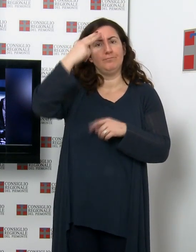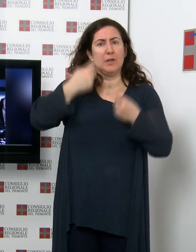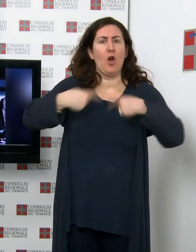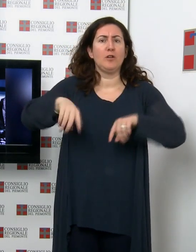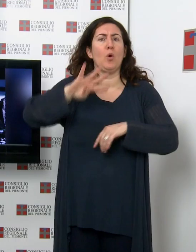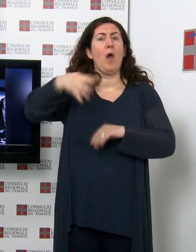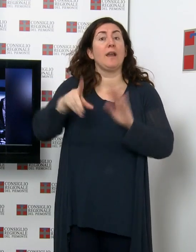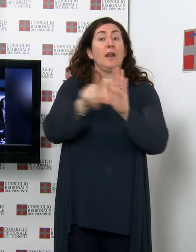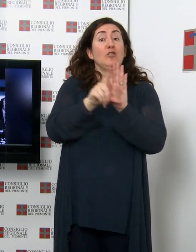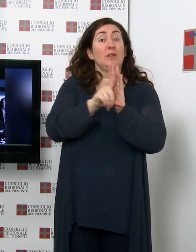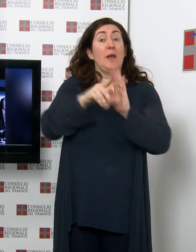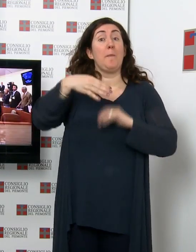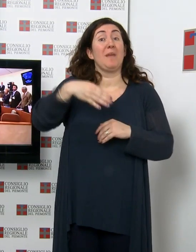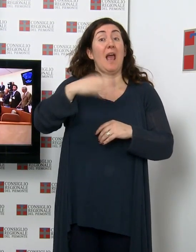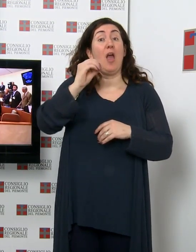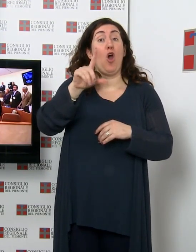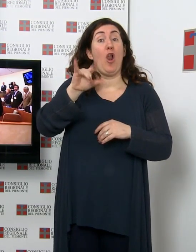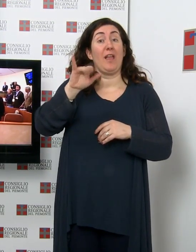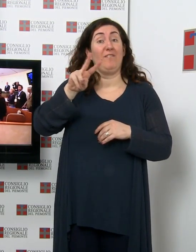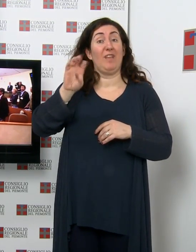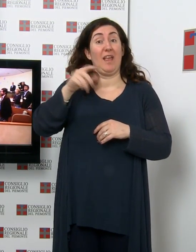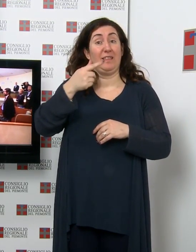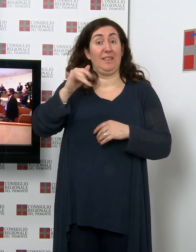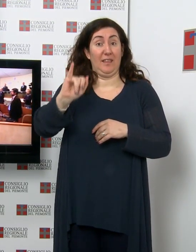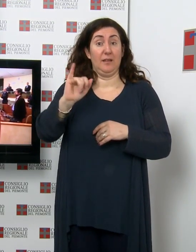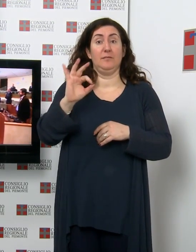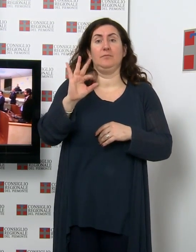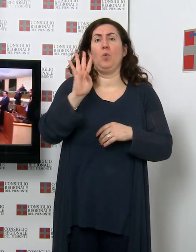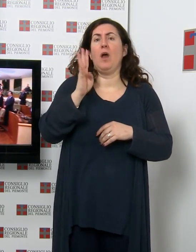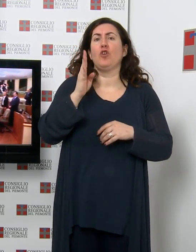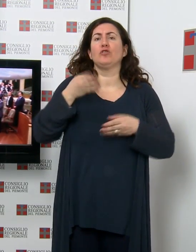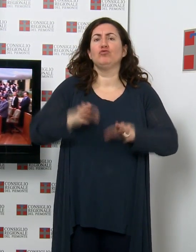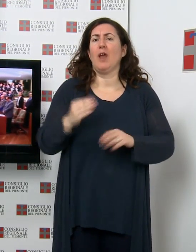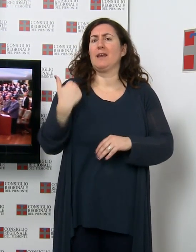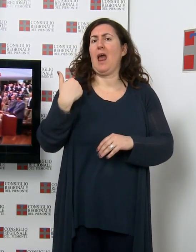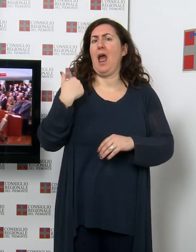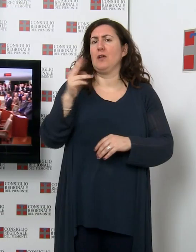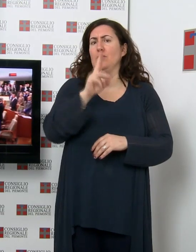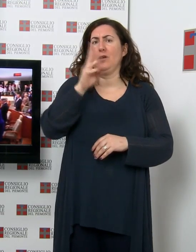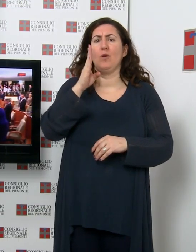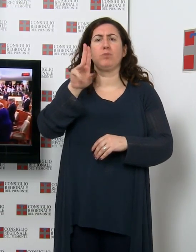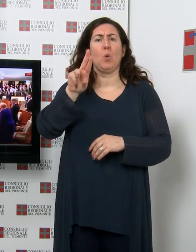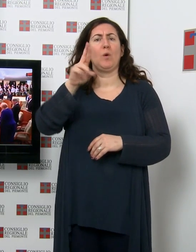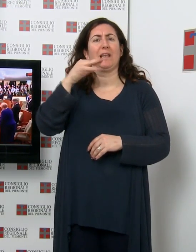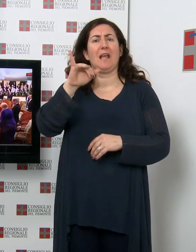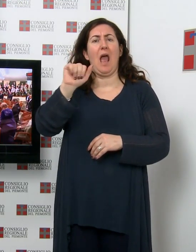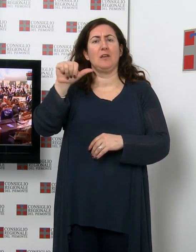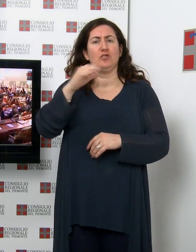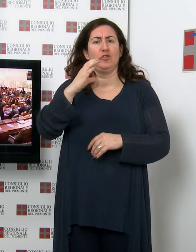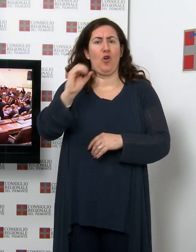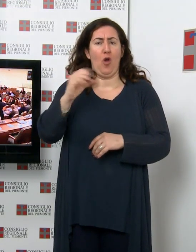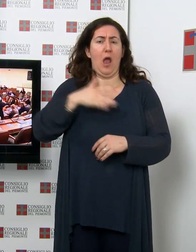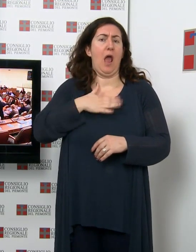quarta legislatura Michele Olivetti, scomparso a Buriasco il 14 gennaio scorso all'età di 81 anni. L